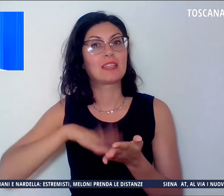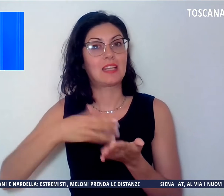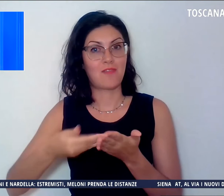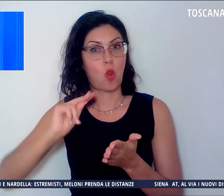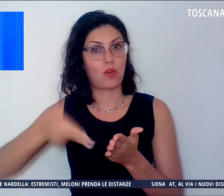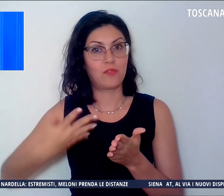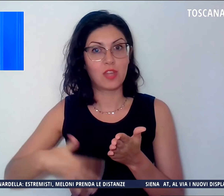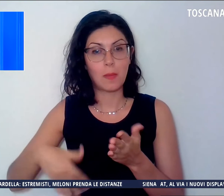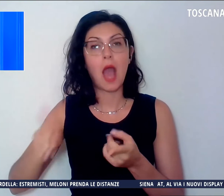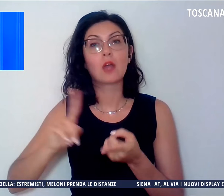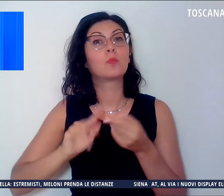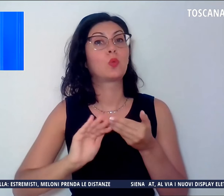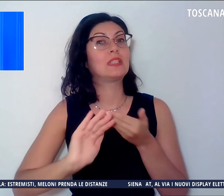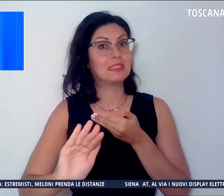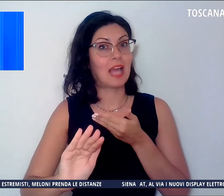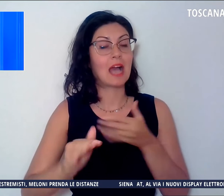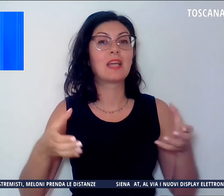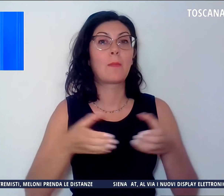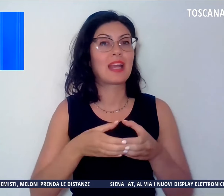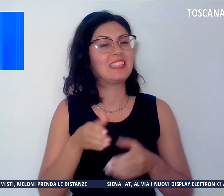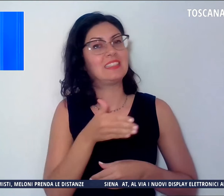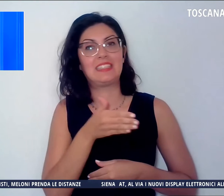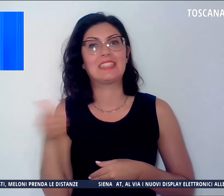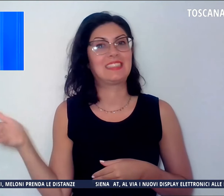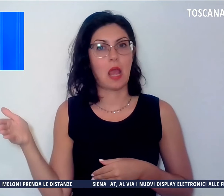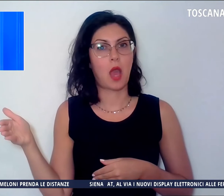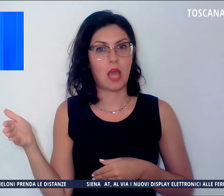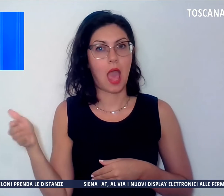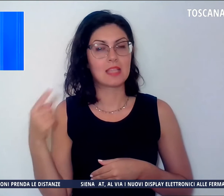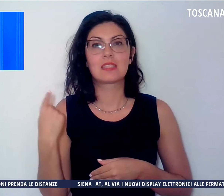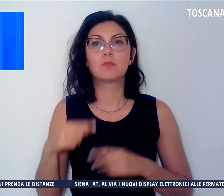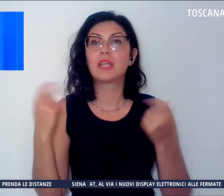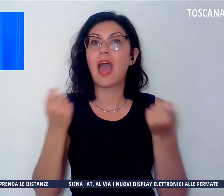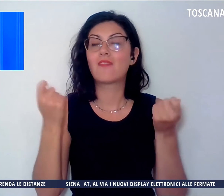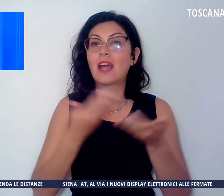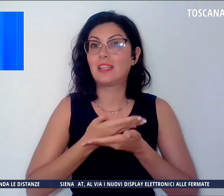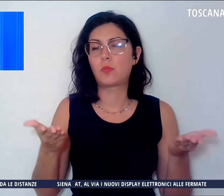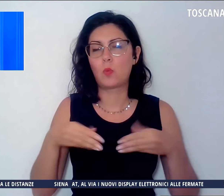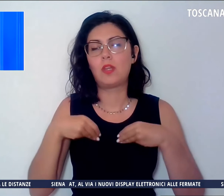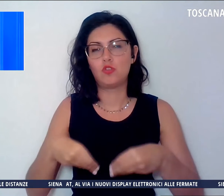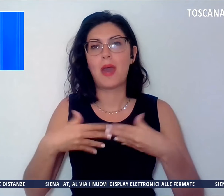le distanze dei partiti di estrema destra a cui eventi pubblici ha partecipato.